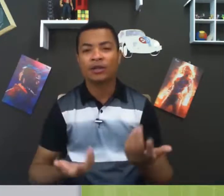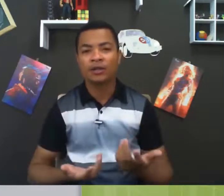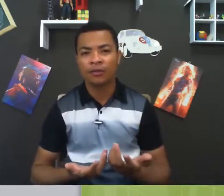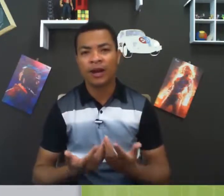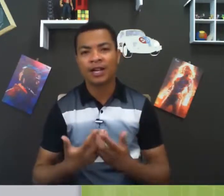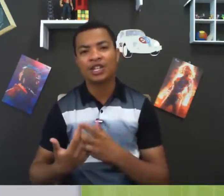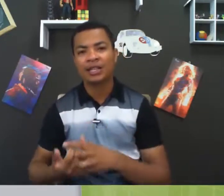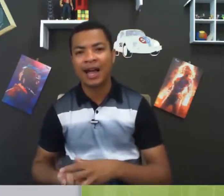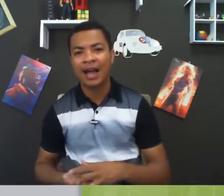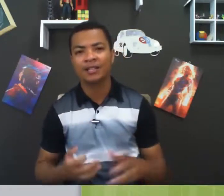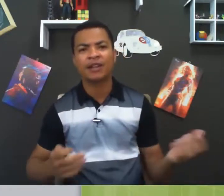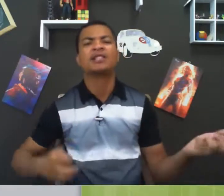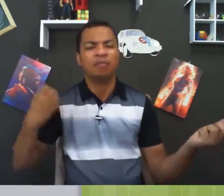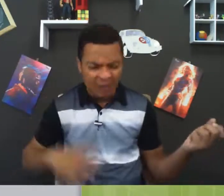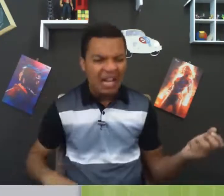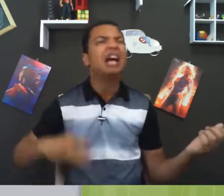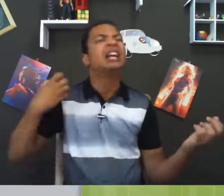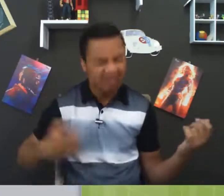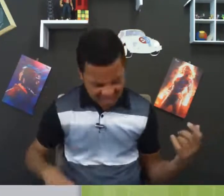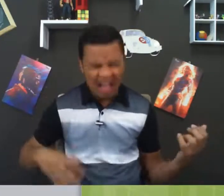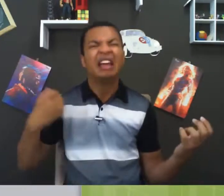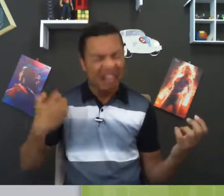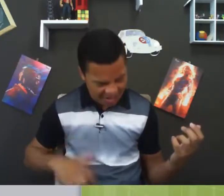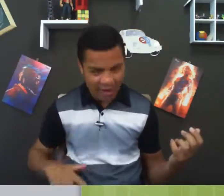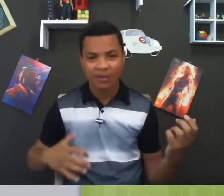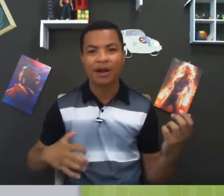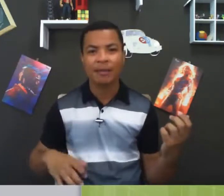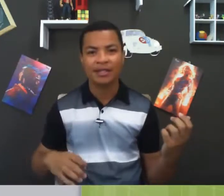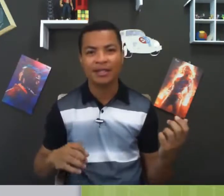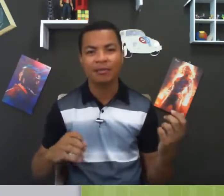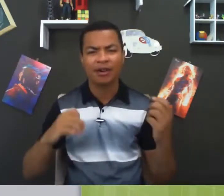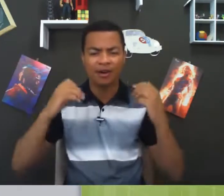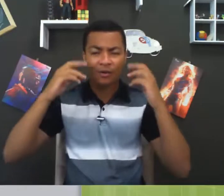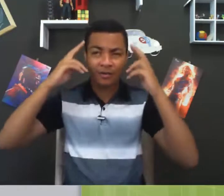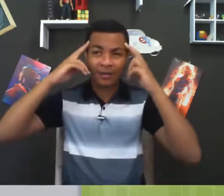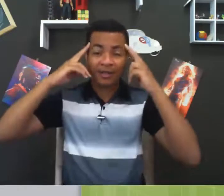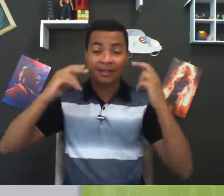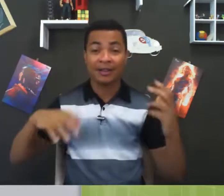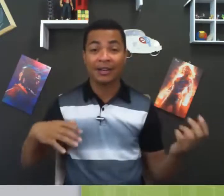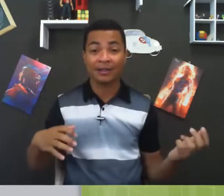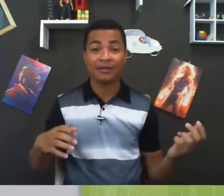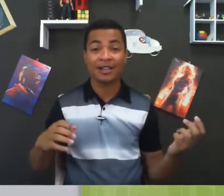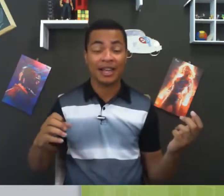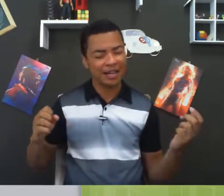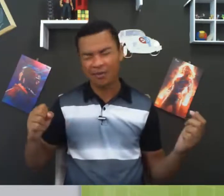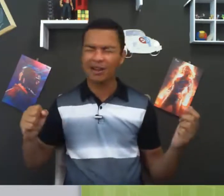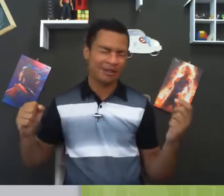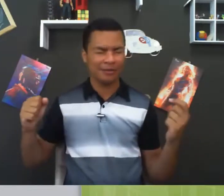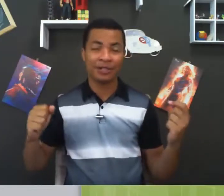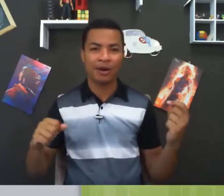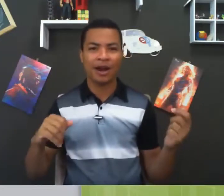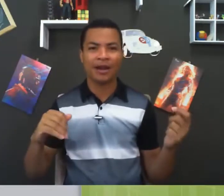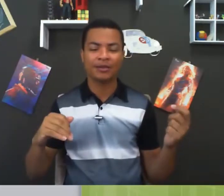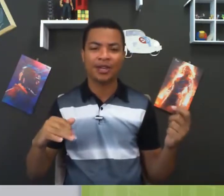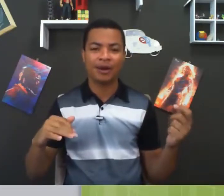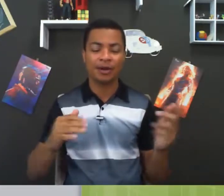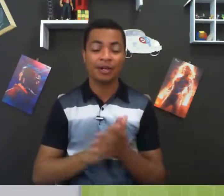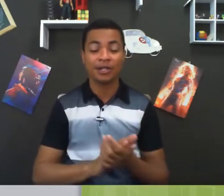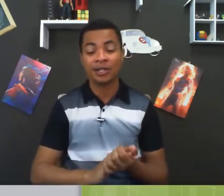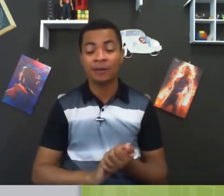você for falar de guitarra, você faz assim, tá, tá, e faz com a cabeça, tá bom? Então você faz assim, deu uma chacoalhada no cérebro aqui, gente. Então,